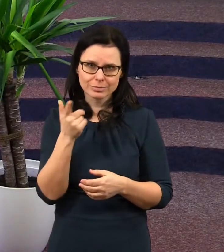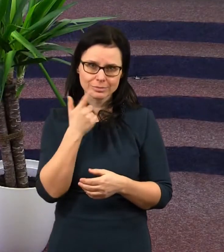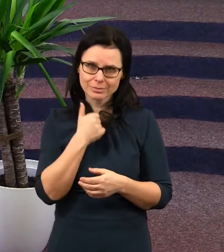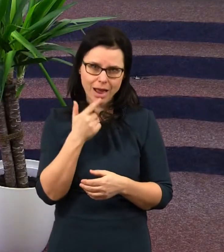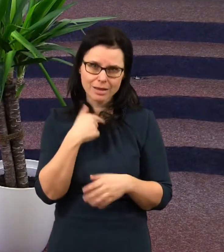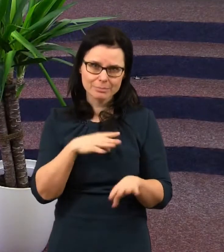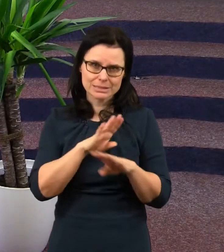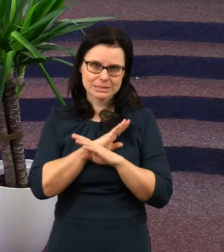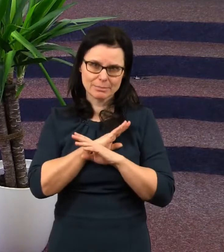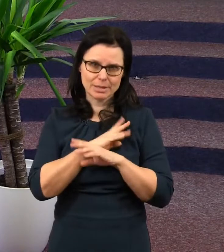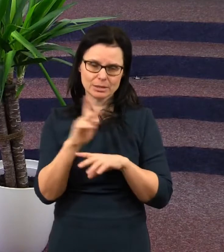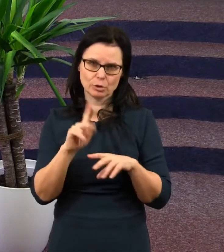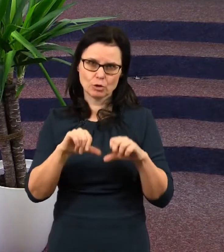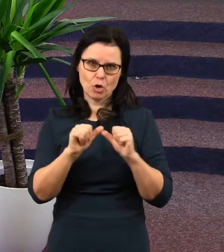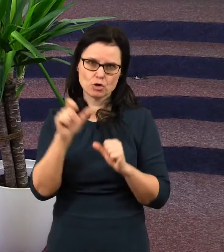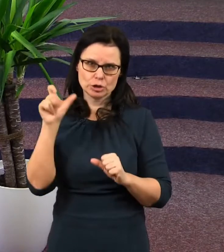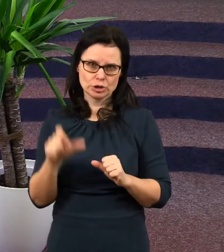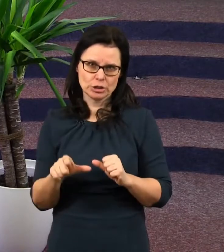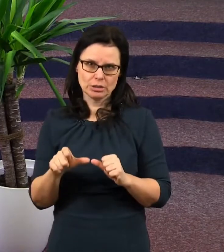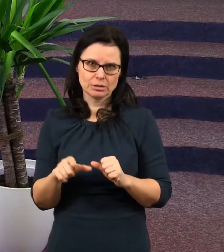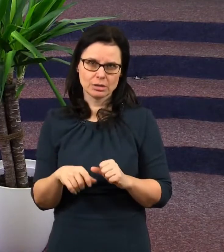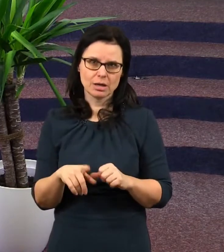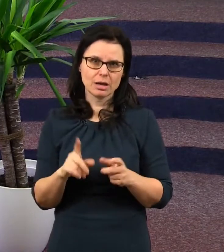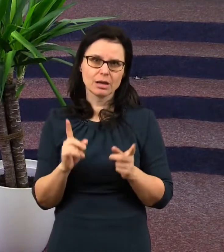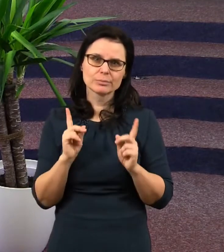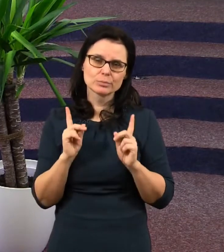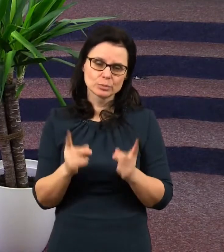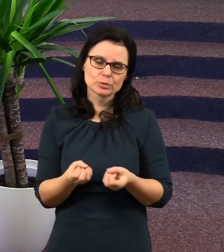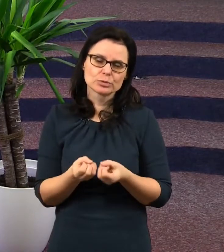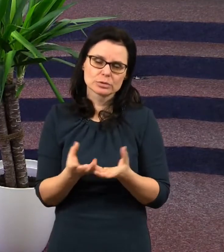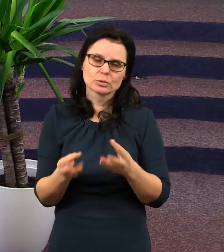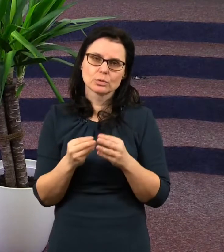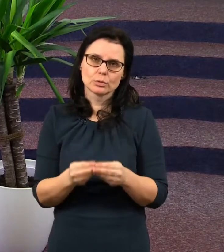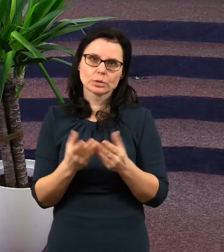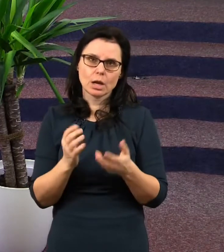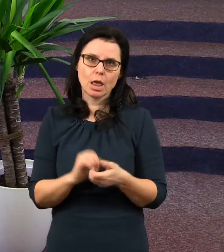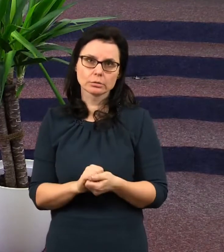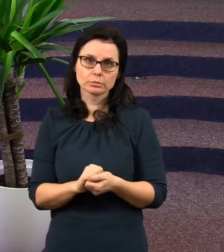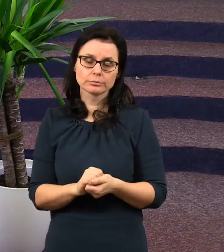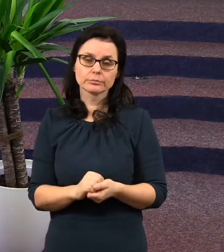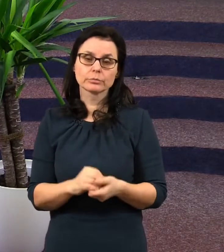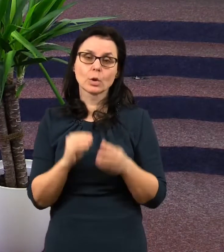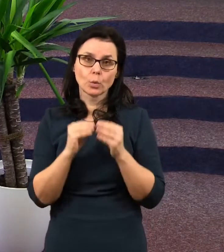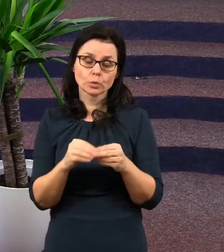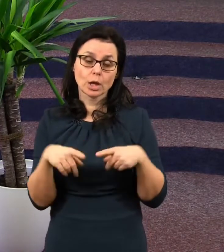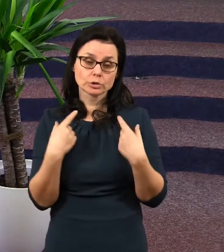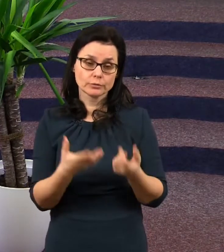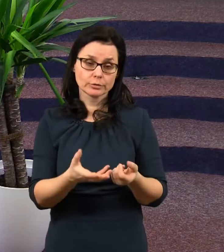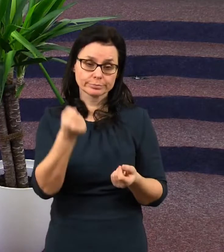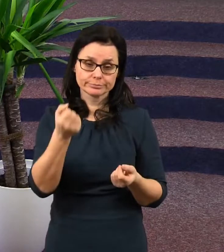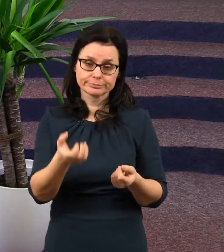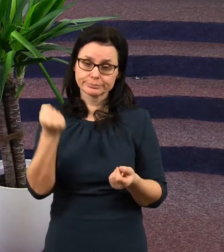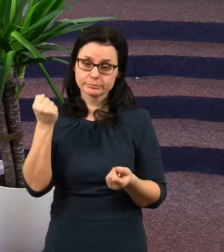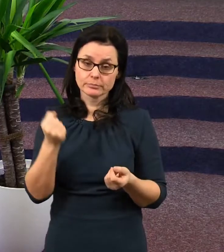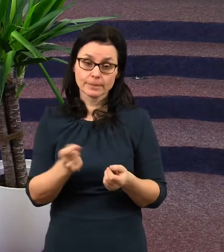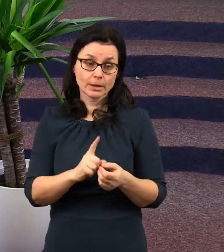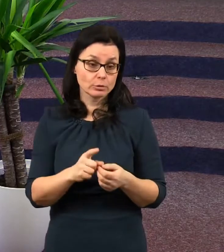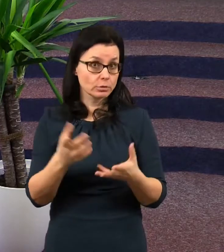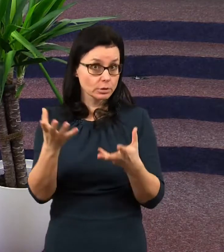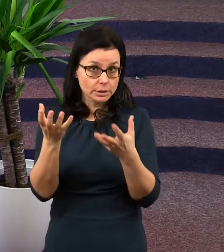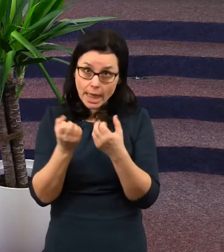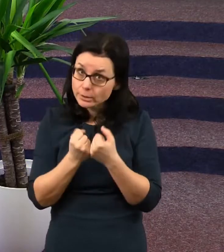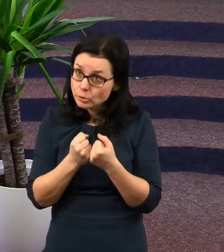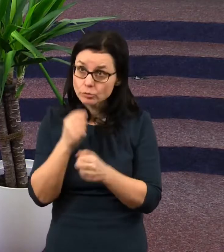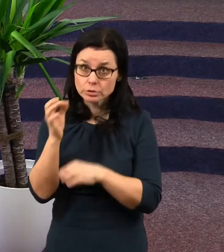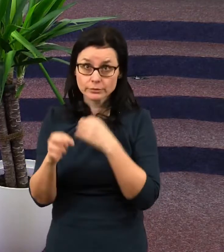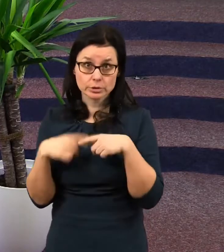hříšníka, ale pán Bůh to musí udělat. pán Bůh vezme život těm, kdo netoužili po věčném životě a